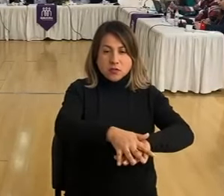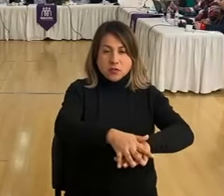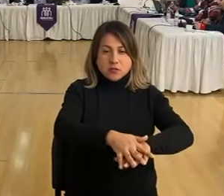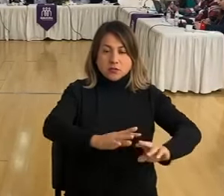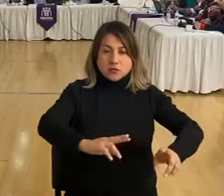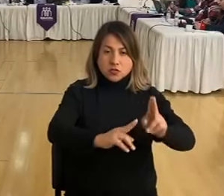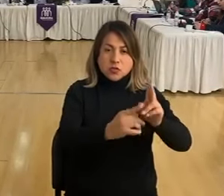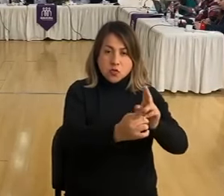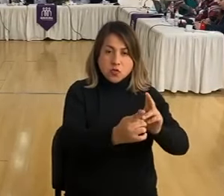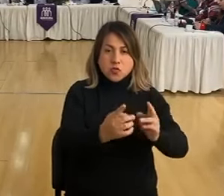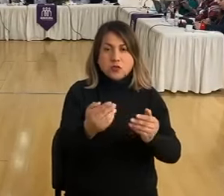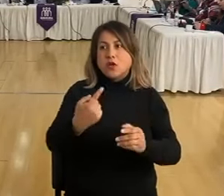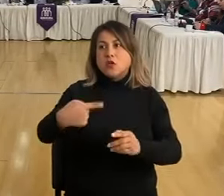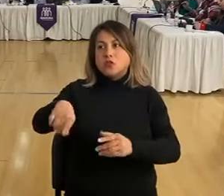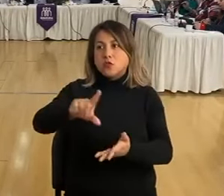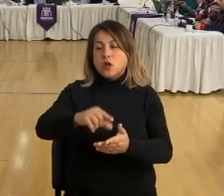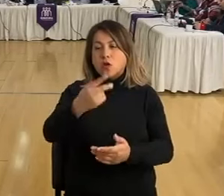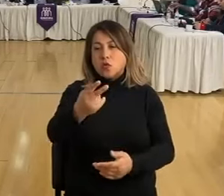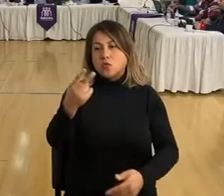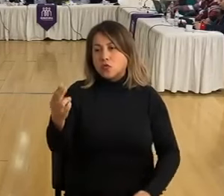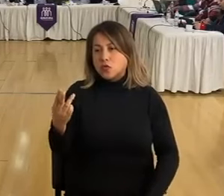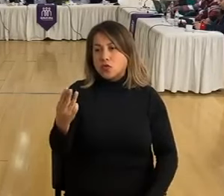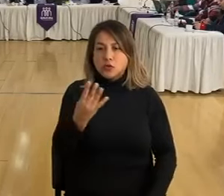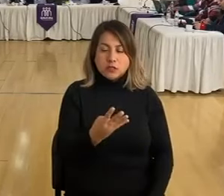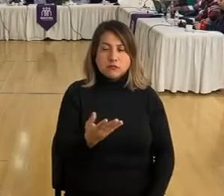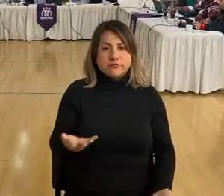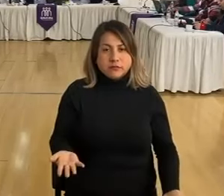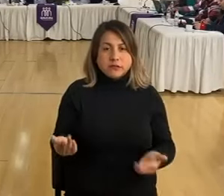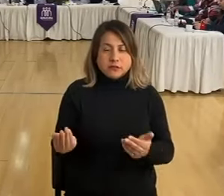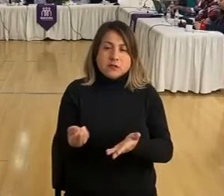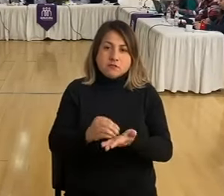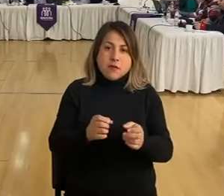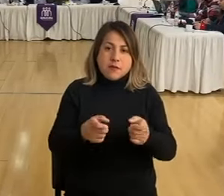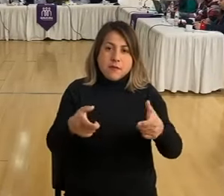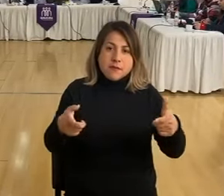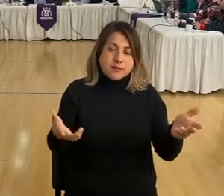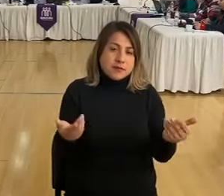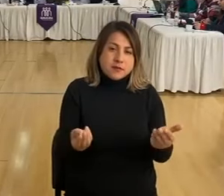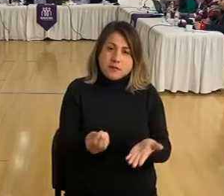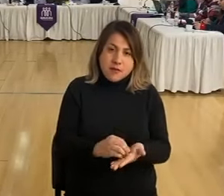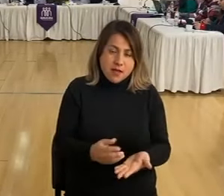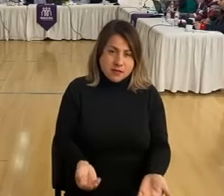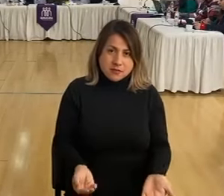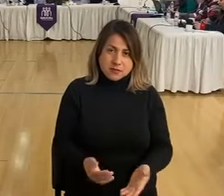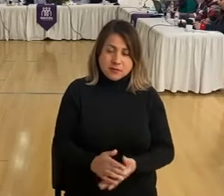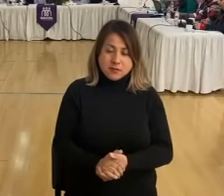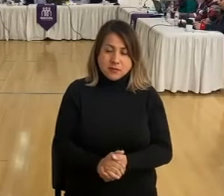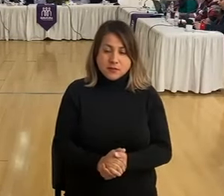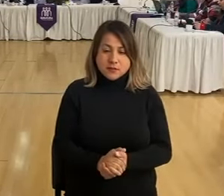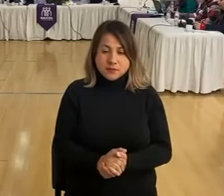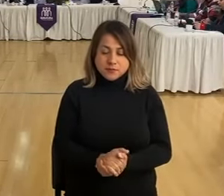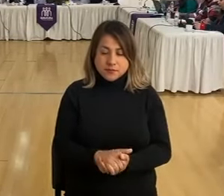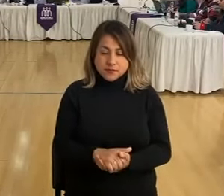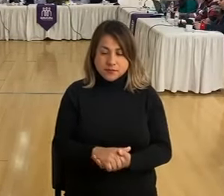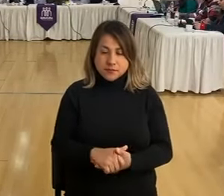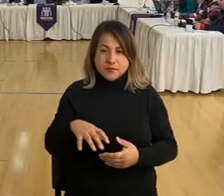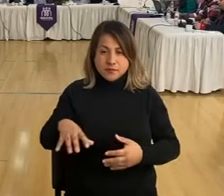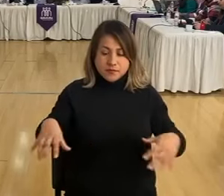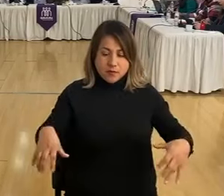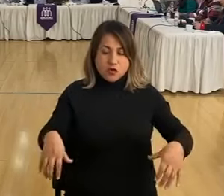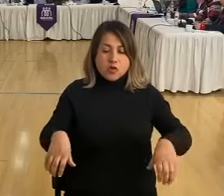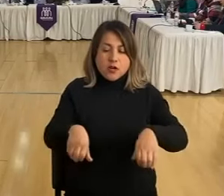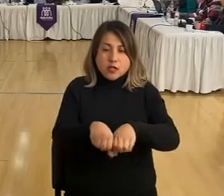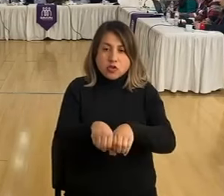necesitan dos o tres, se construyen esos tres y van a faltar otros tantos más. ¿Y por qué?